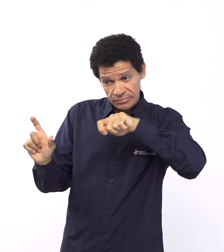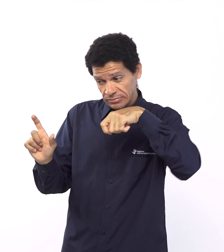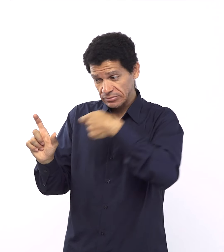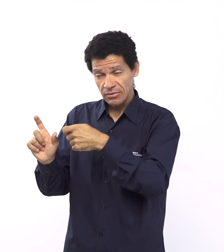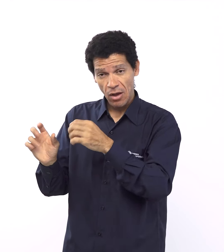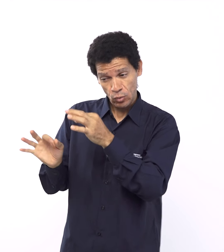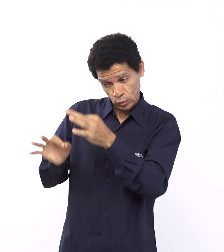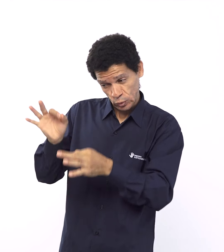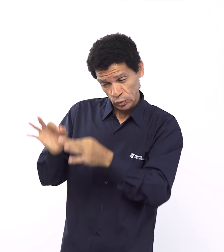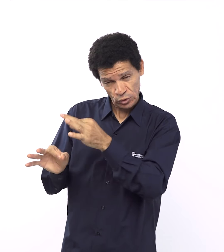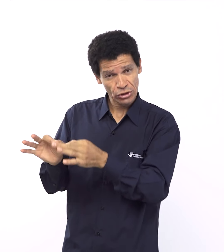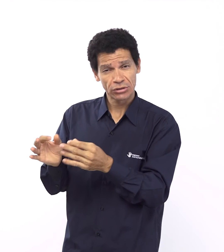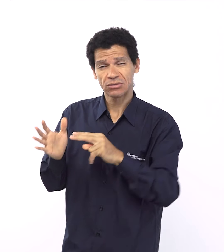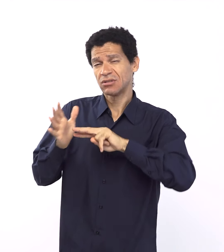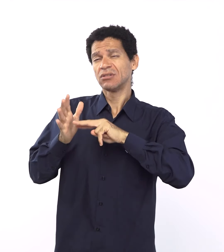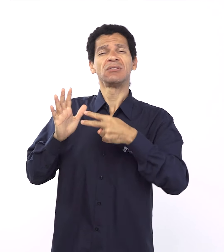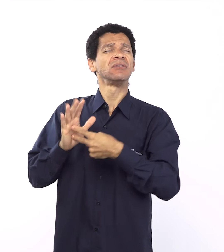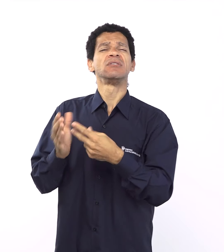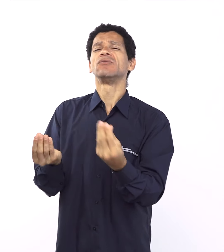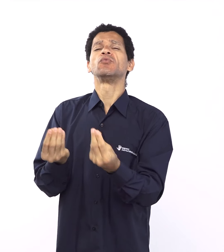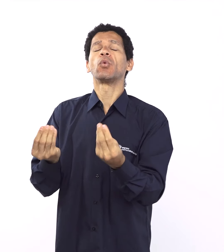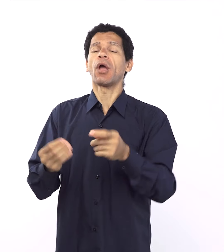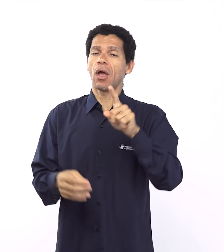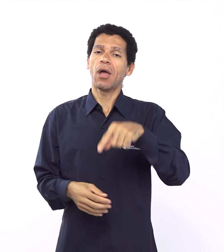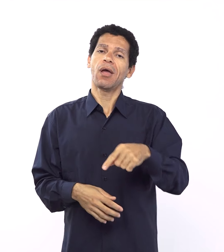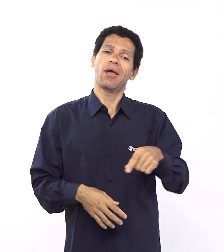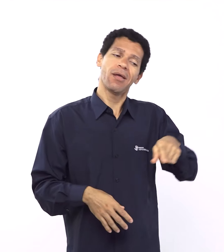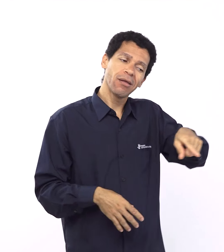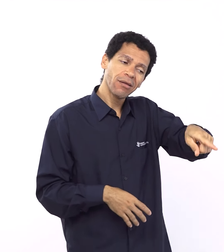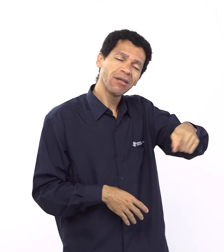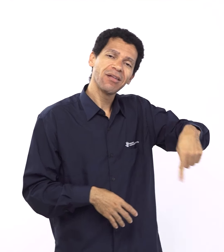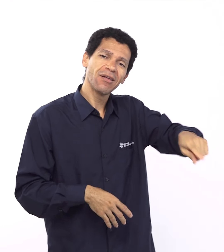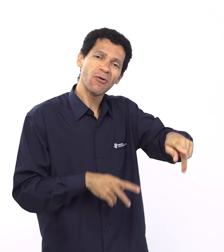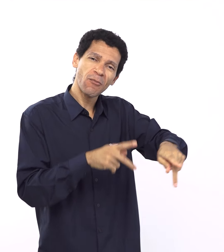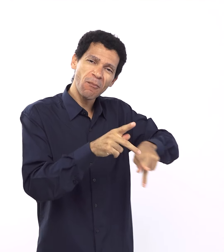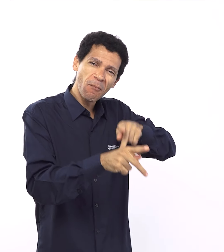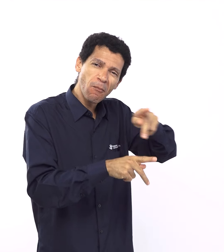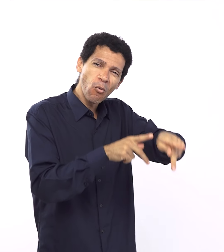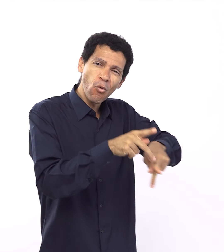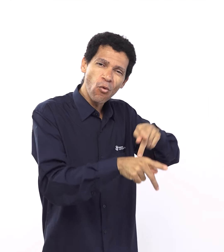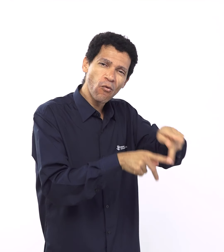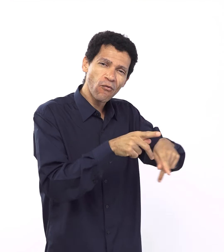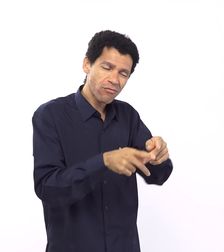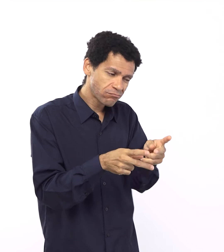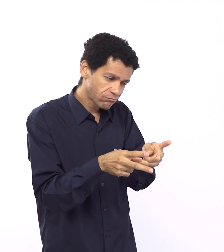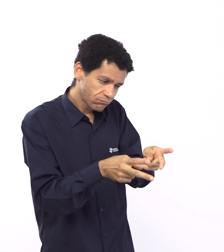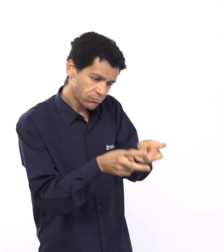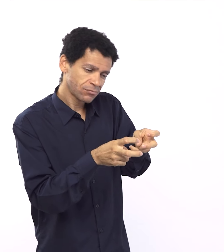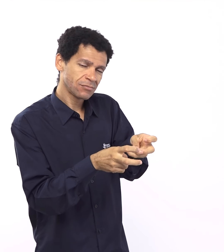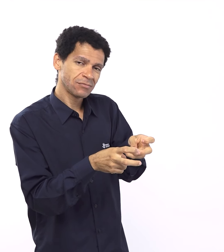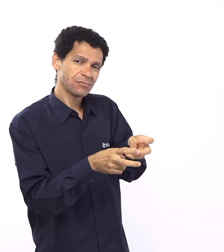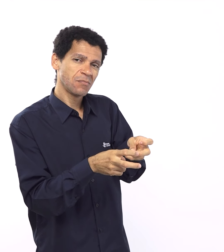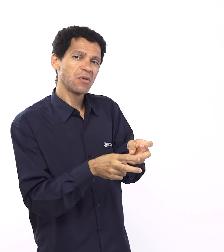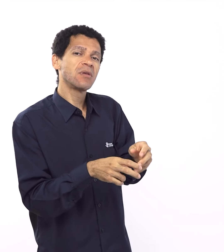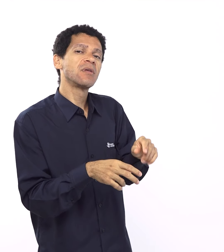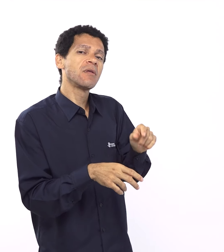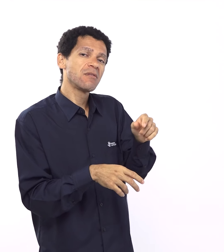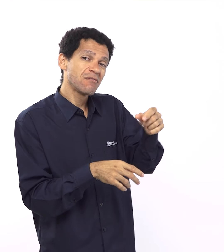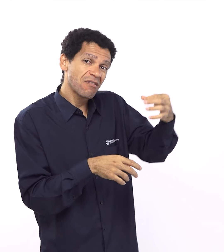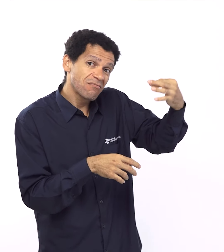porque anda com Deus e aí ele é chamado para aquele desafio enorme de construir uma arca e profetizar um dilúvio, mas a oferta de